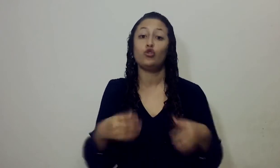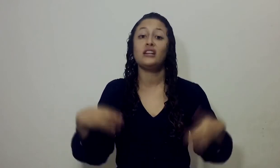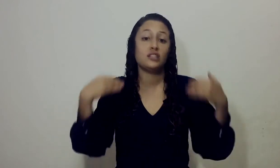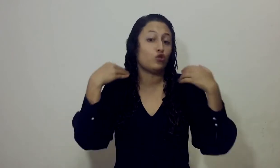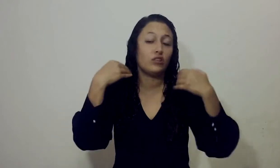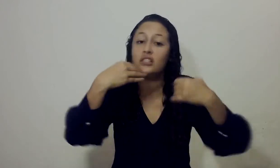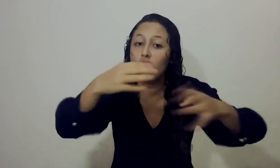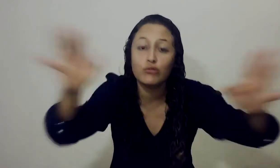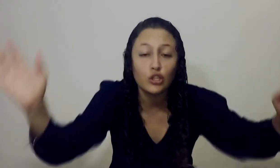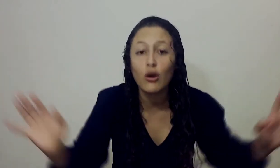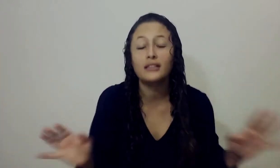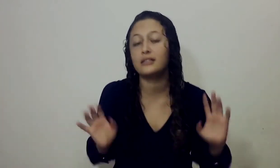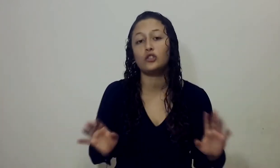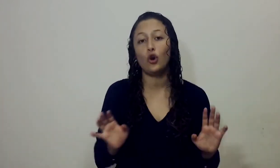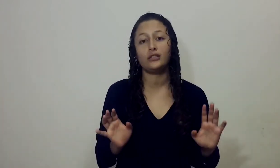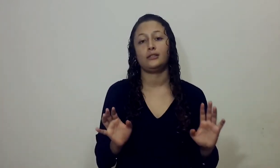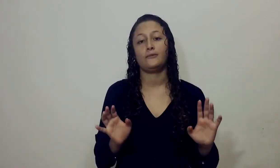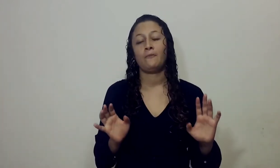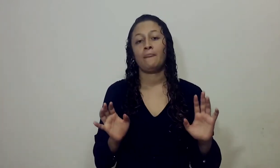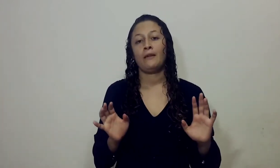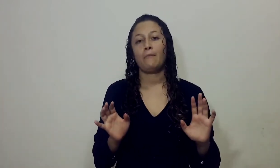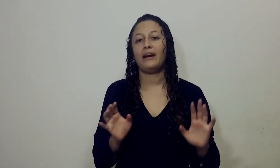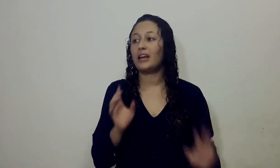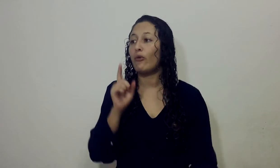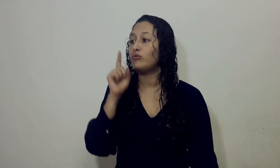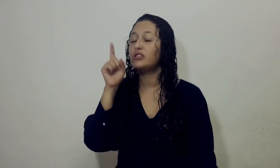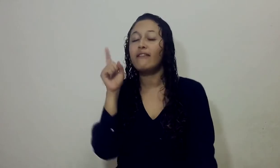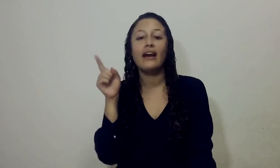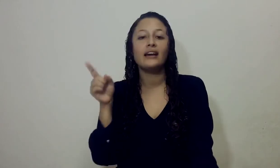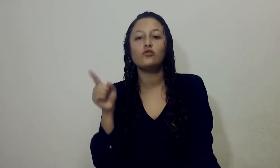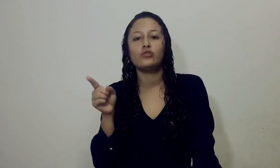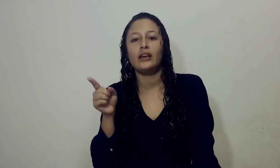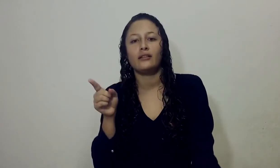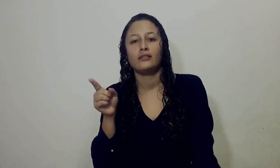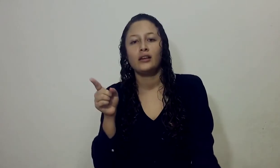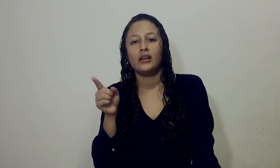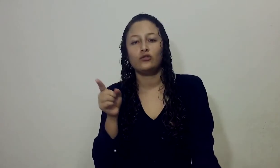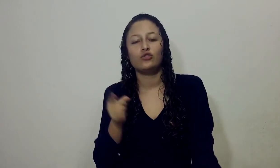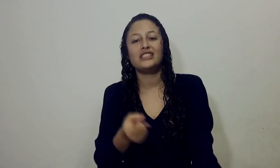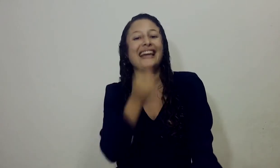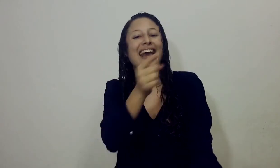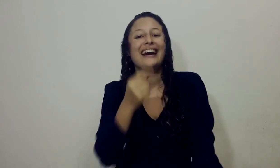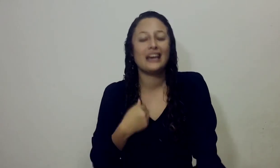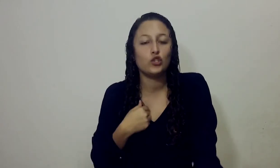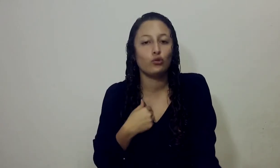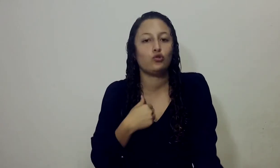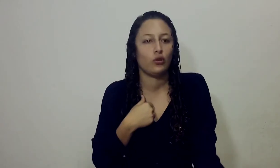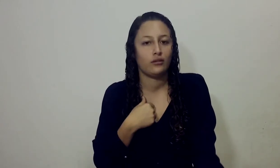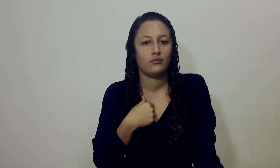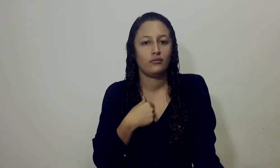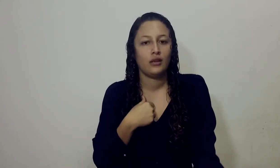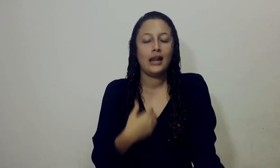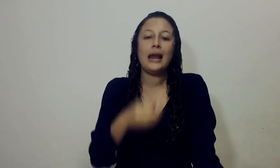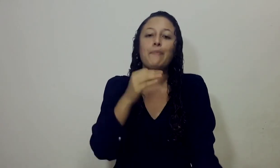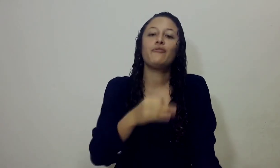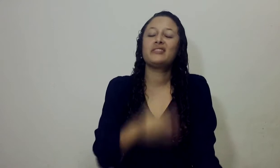Jesús Yo les estoy diciendo a usted todas estas cosas Para que cuando usted vea que sucedan Entonces crean que yo soy